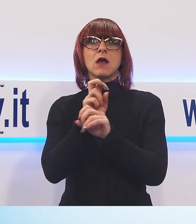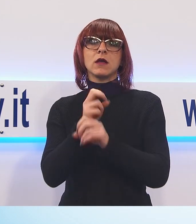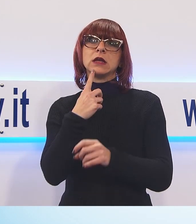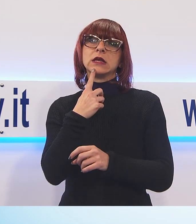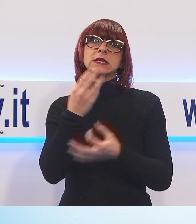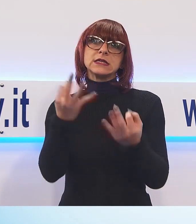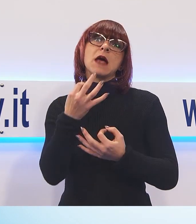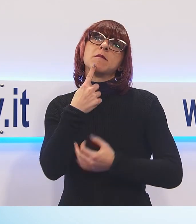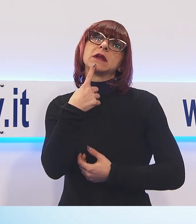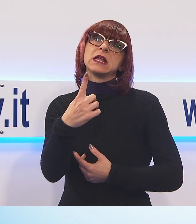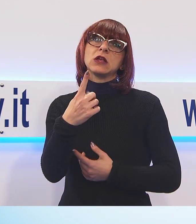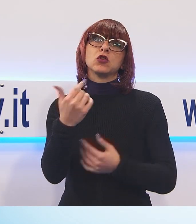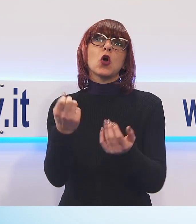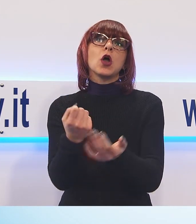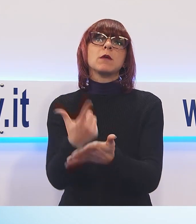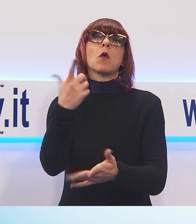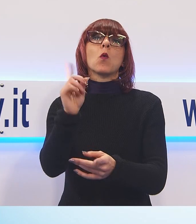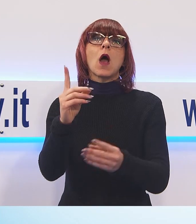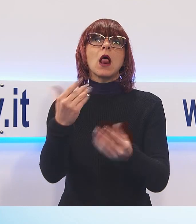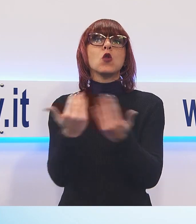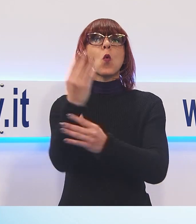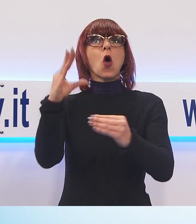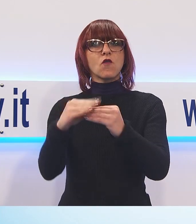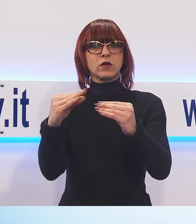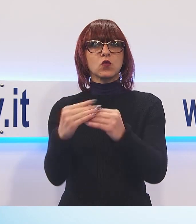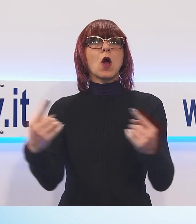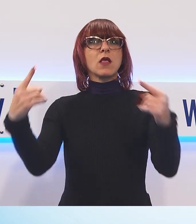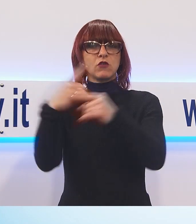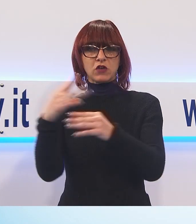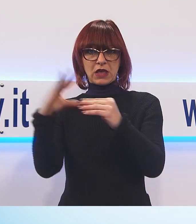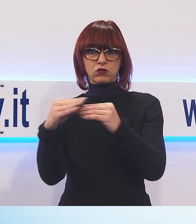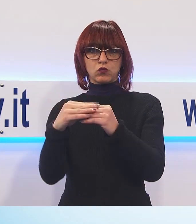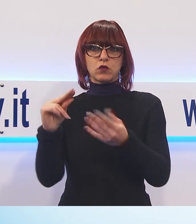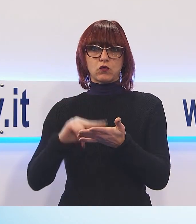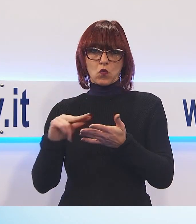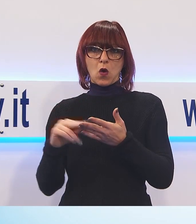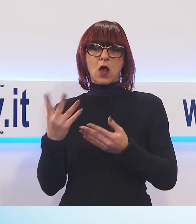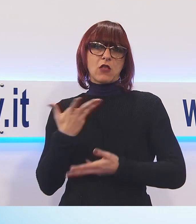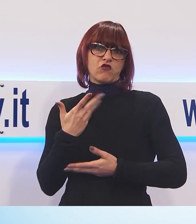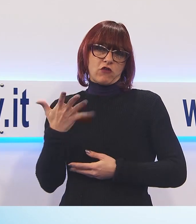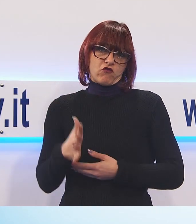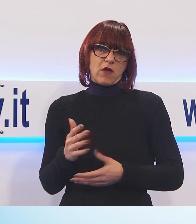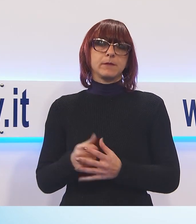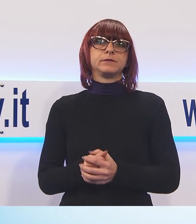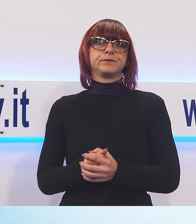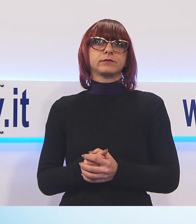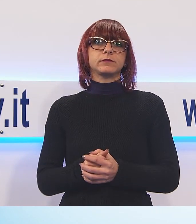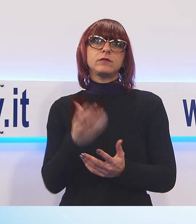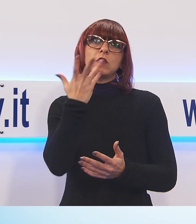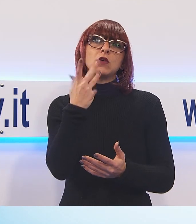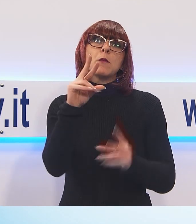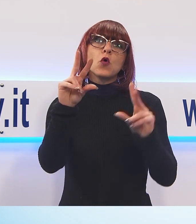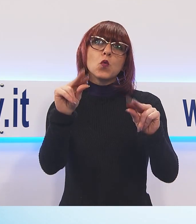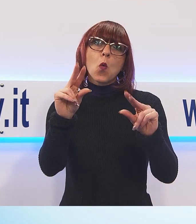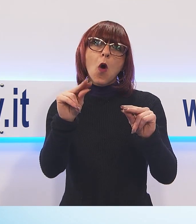nuova edificazione invece che la ristrutturazione dell'esistente, così come era stato pensato in precedenza e oggi mettiamo un altro